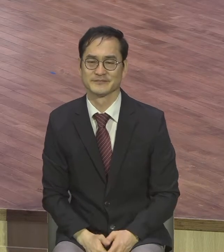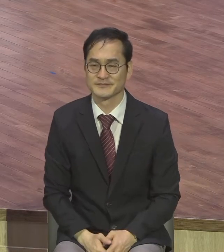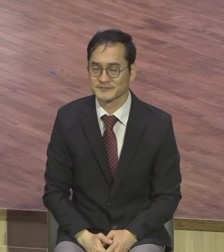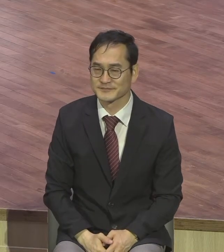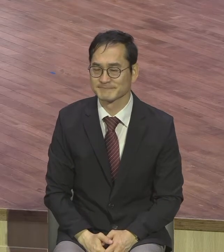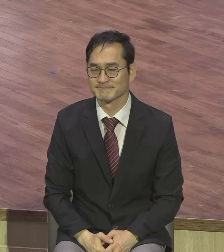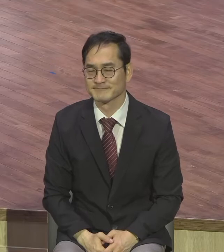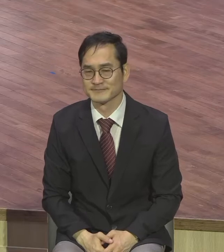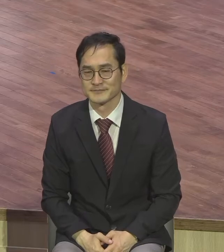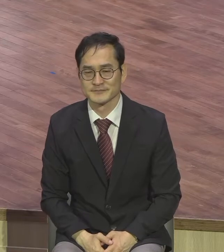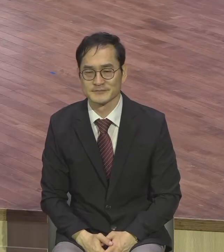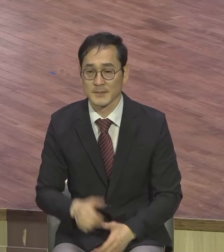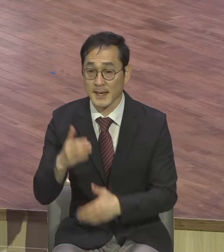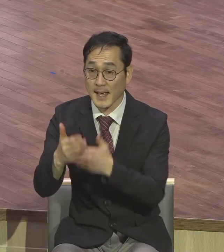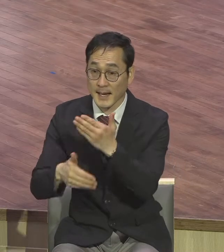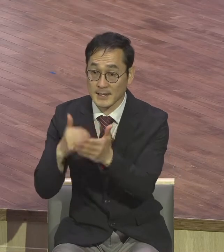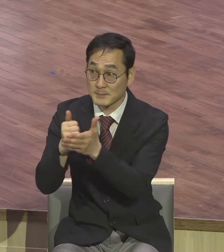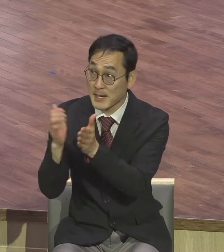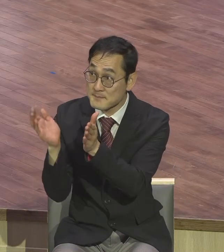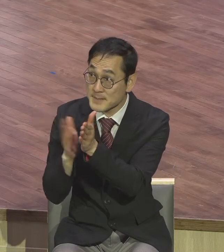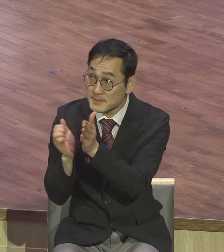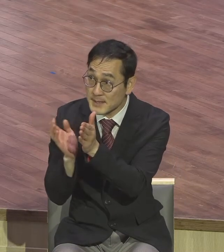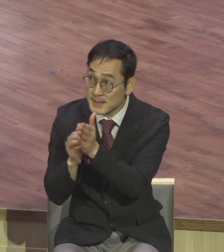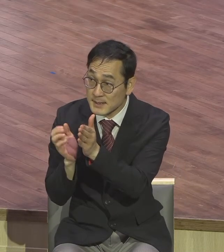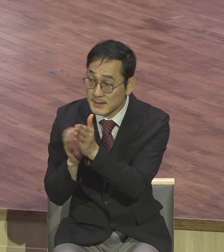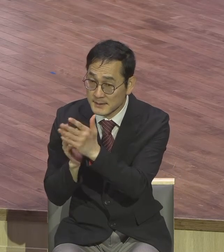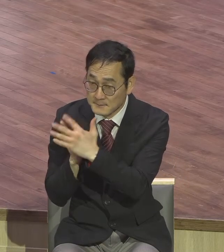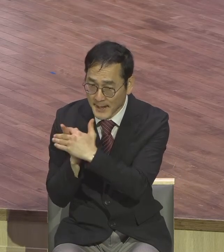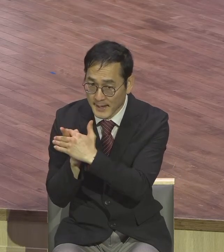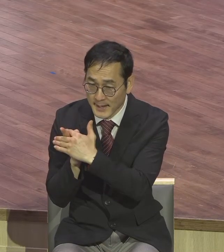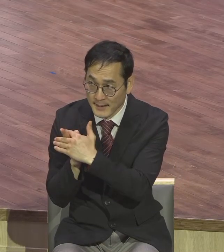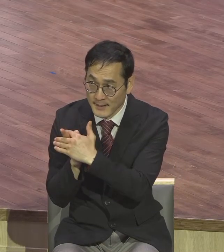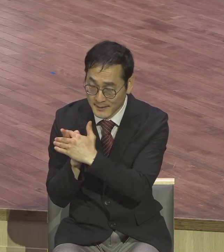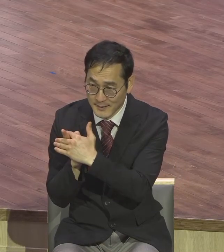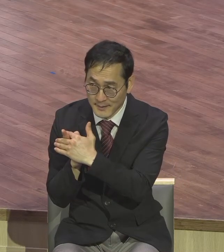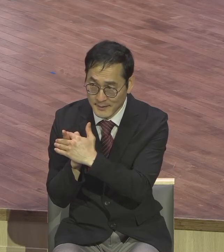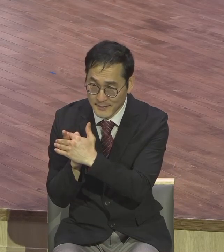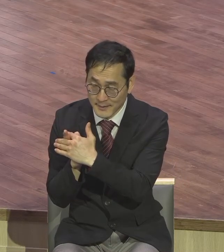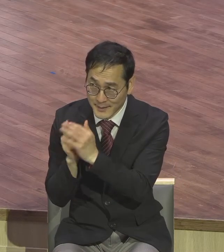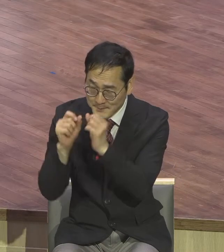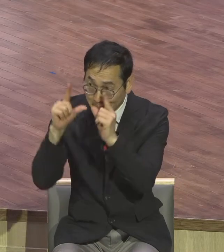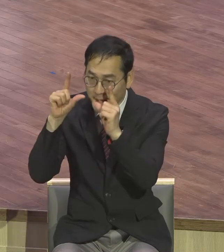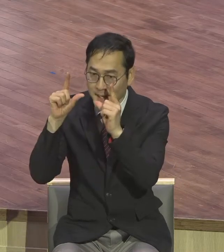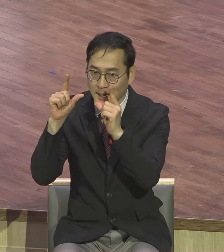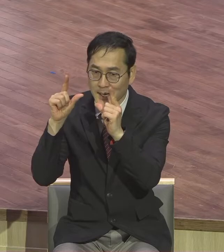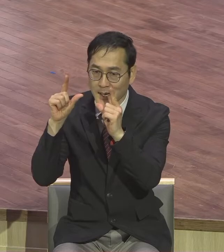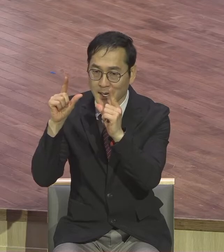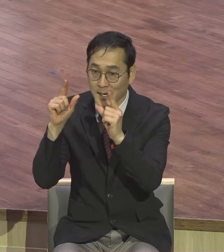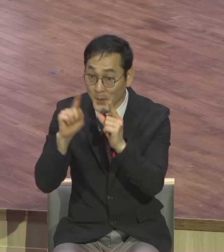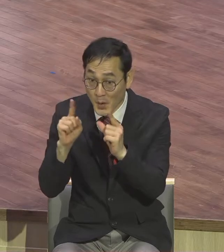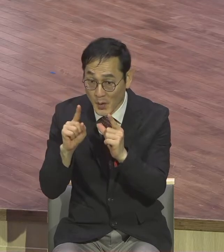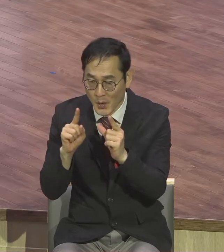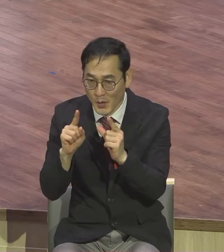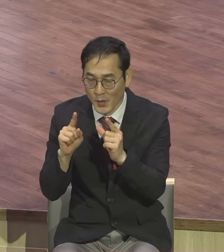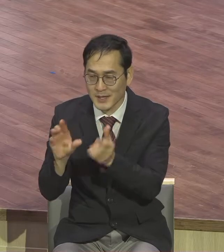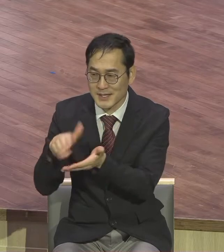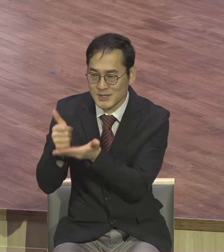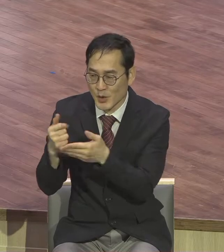하나님의 비밀을 내가 알았다 그 비밀인 그리스도가 나와 함께 계신다 끝난 거